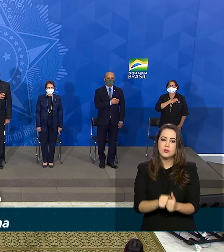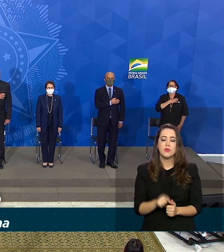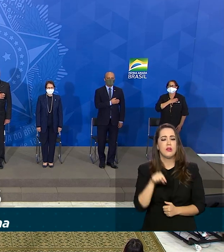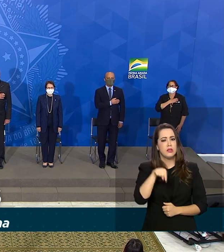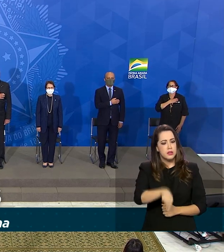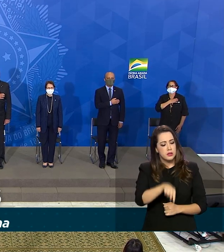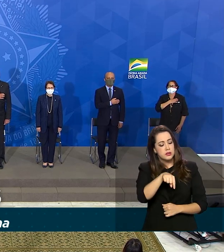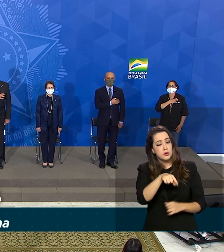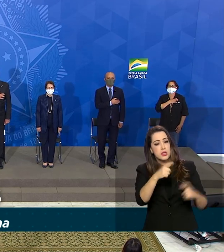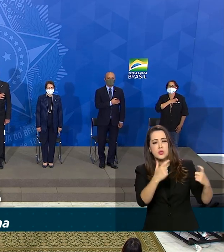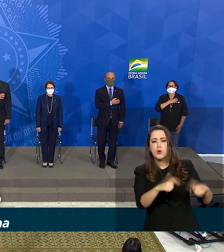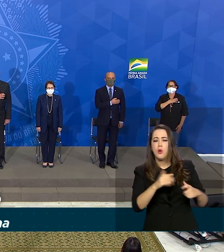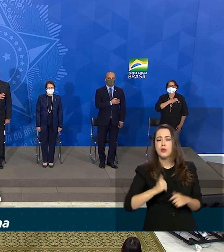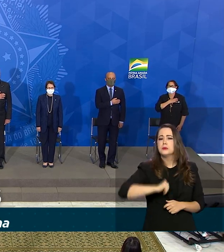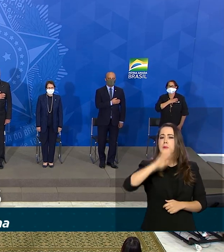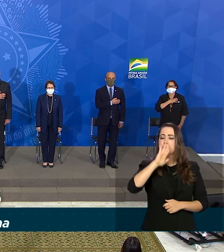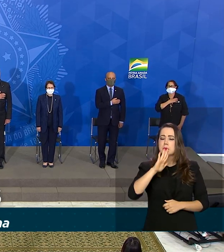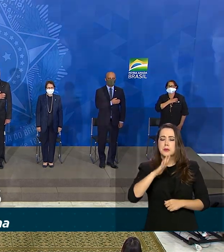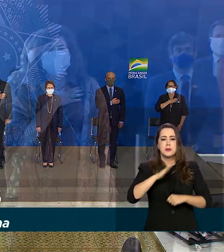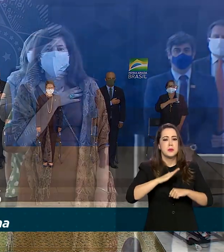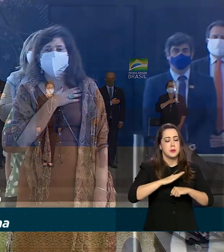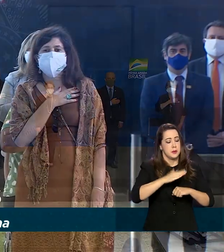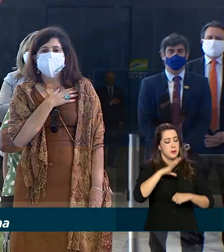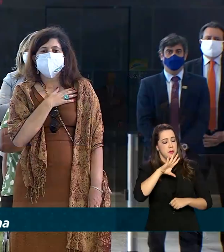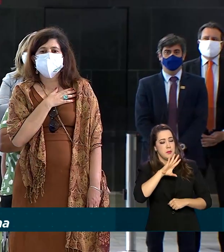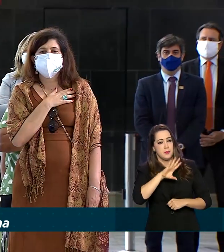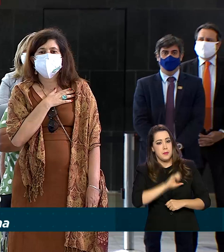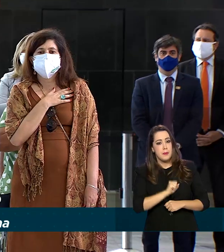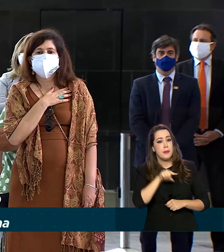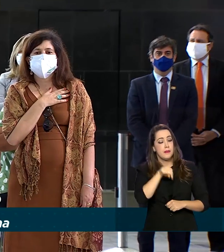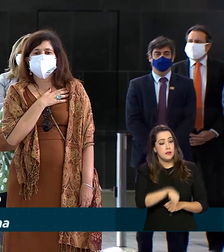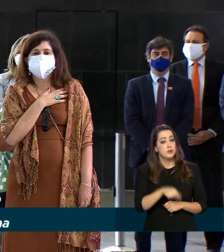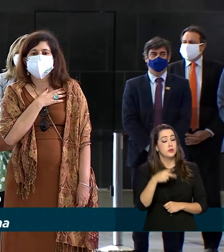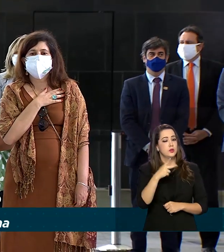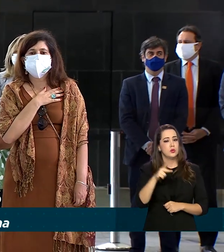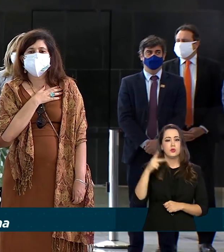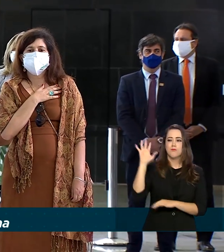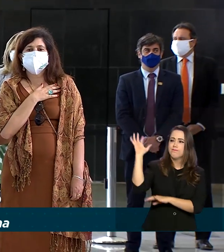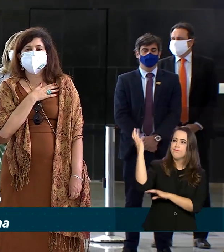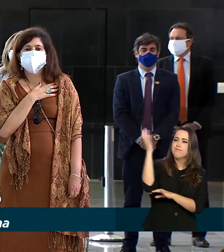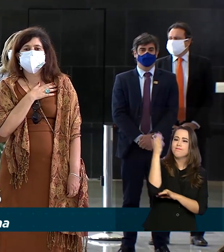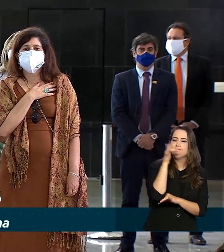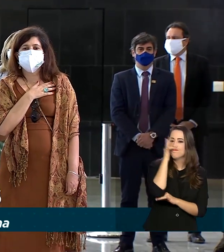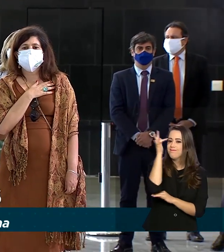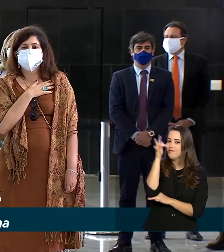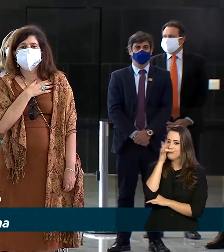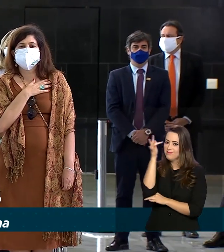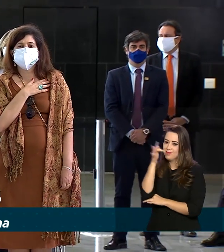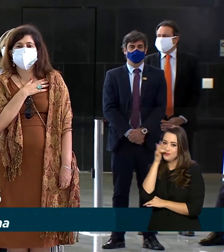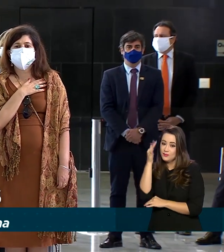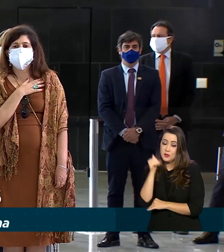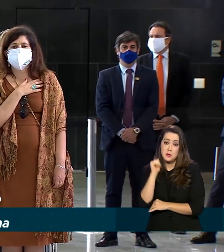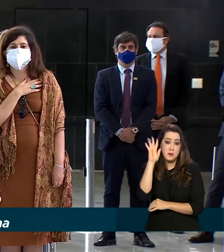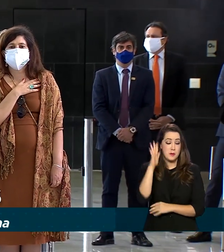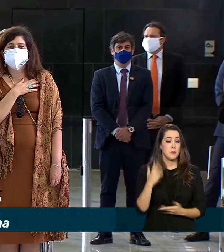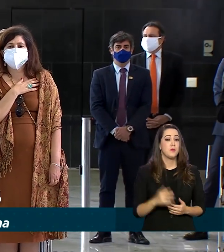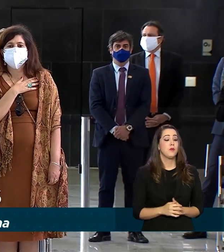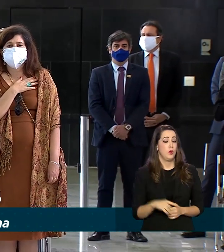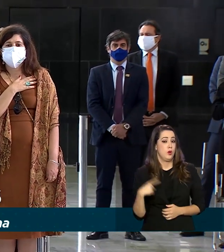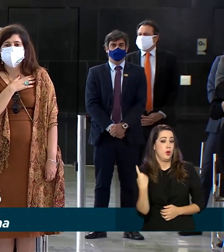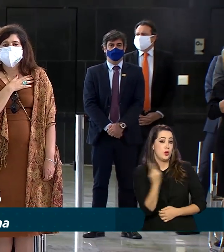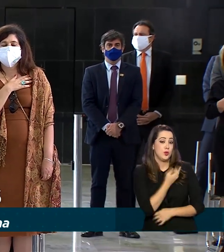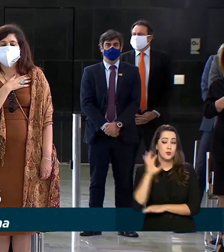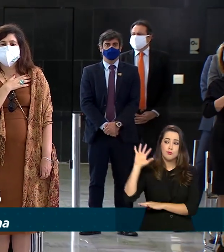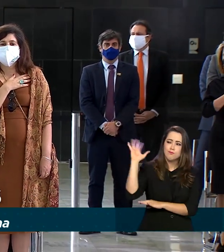Tô que é bela, mais alegria, teus meus sonhos lindos, cantos, tem mais flores.